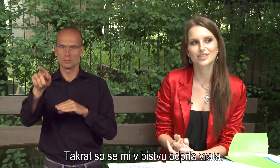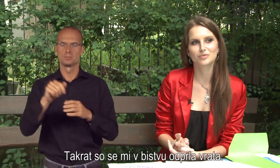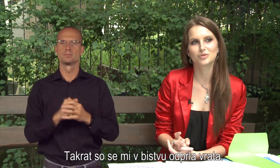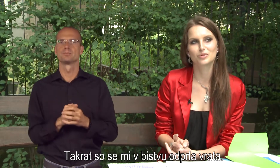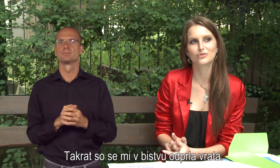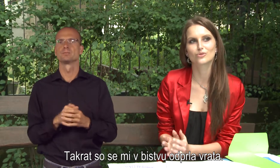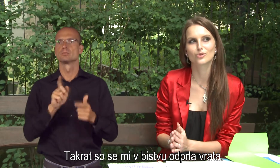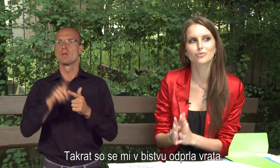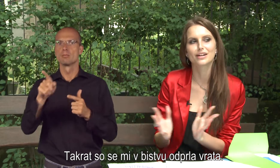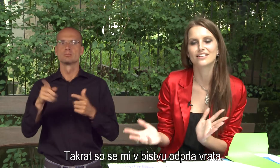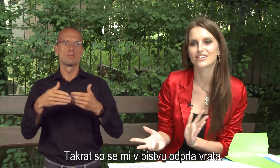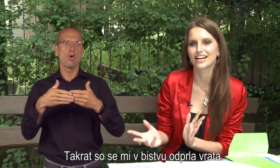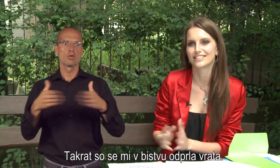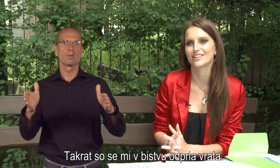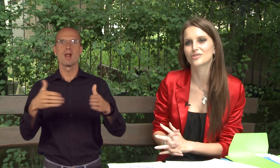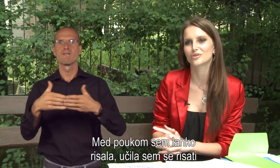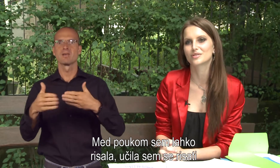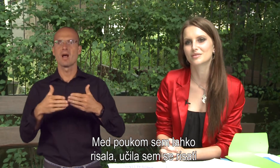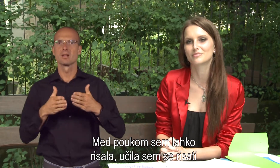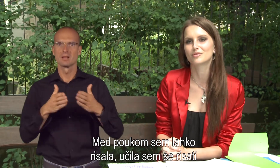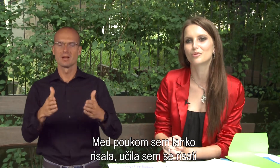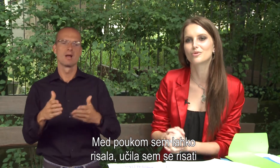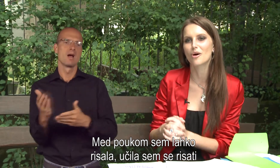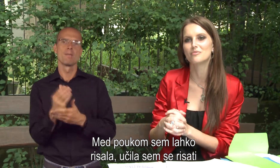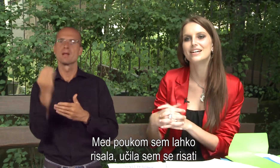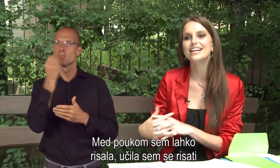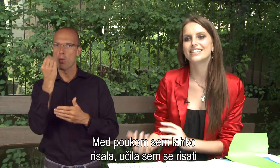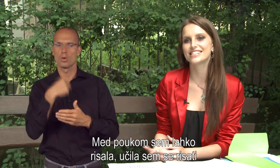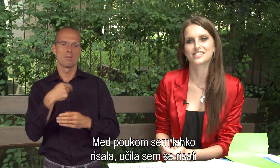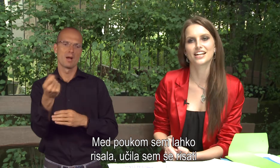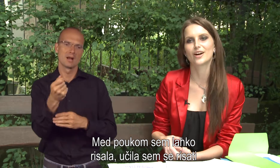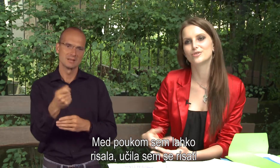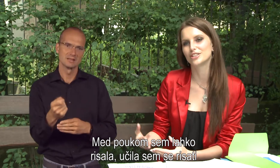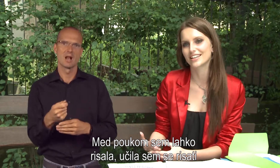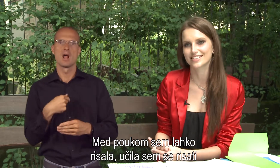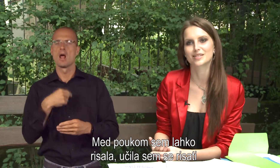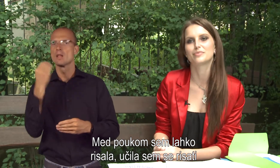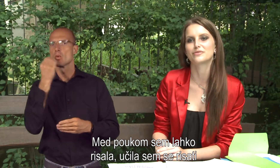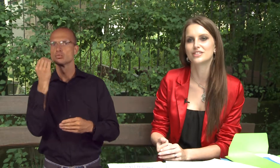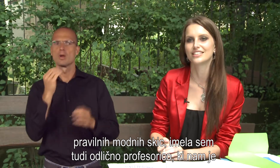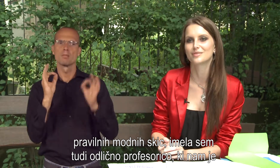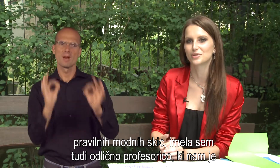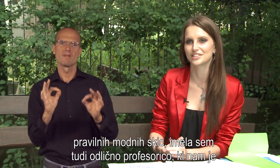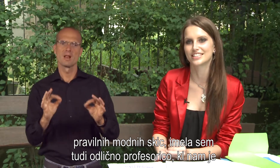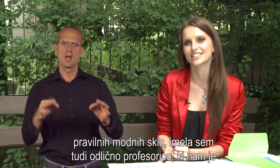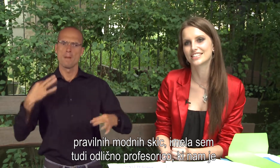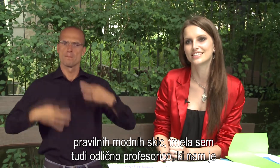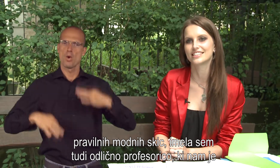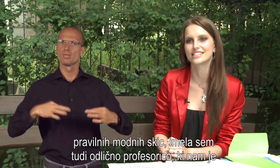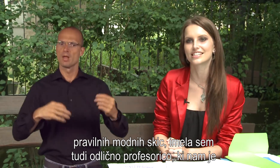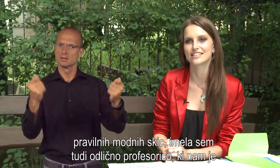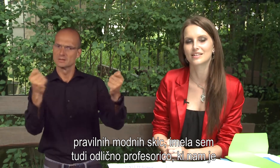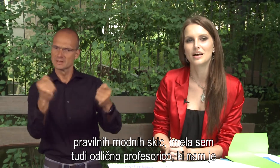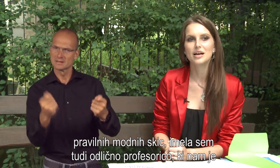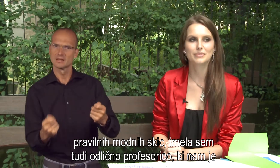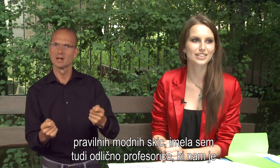takrat sem jo v bistvu so odprle vrata. Lahko sem med polkom risala, učila sem se pravilnih modnih skic